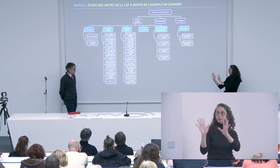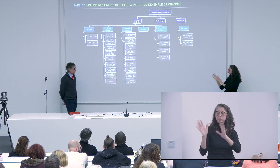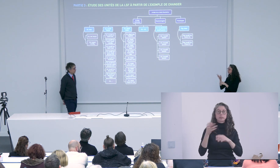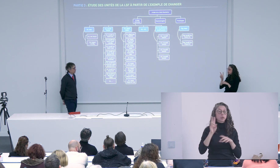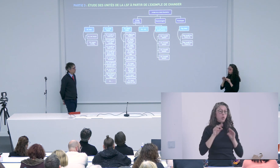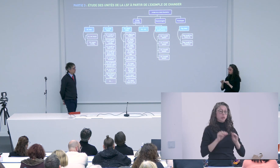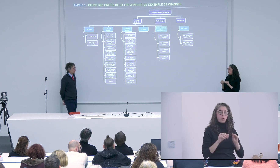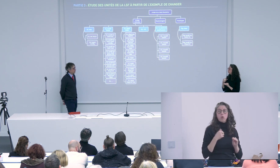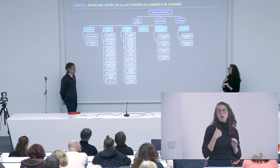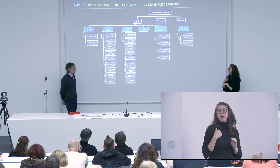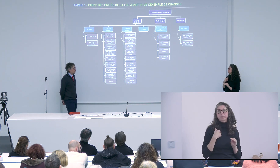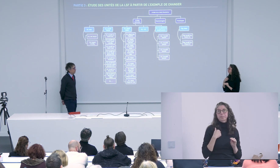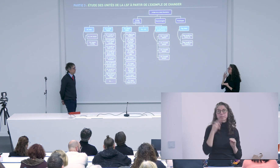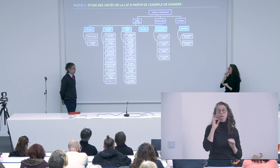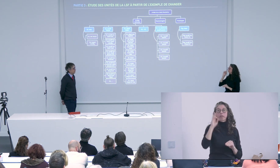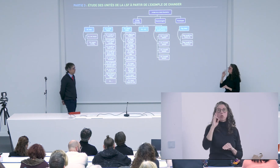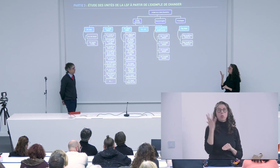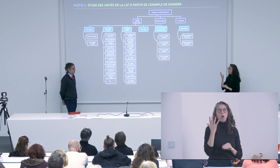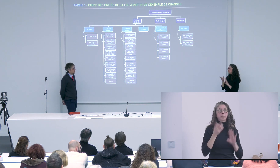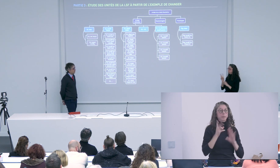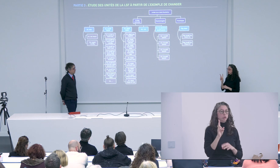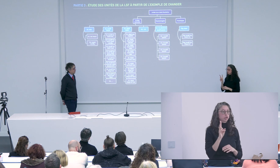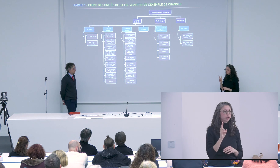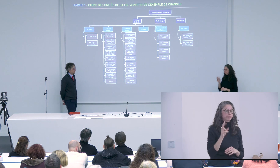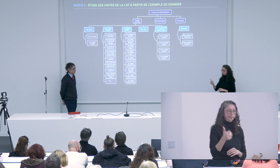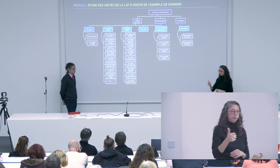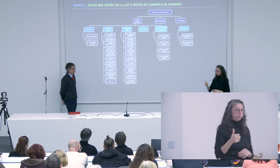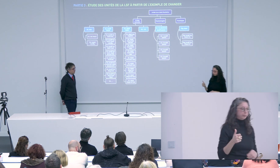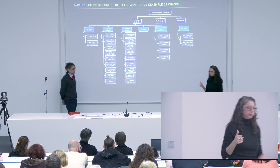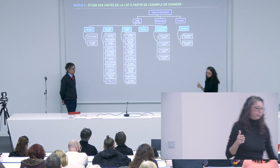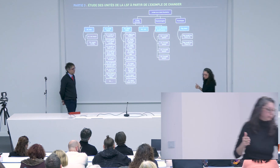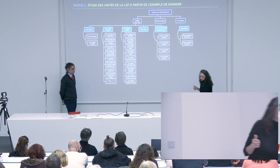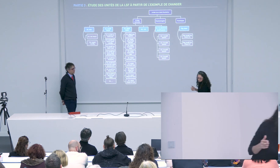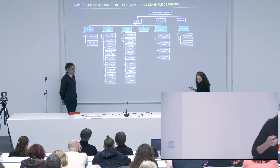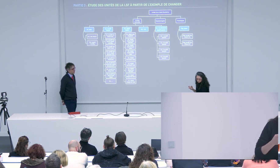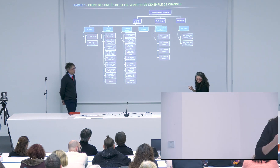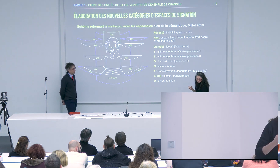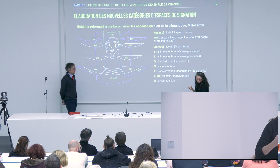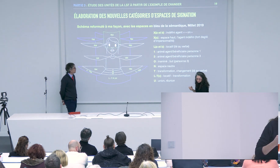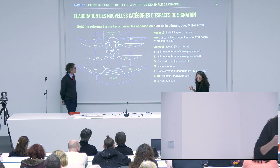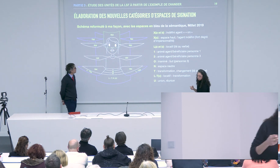donc on est dans le jeu dans cette optique dans l'enseignement